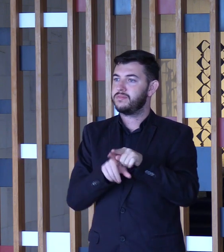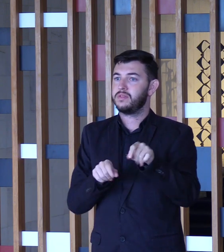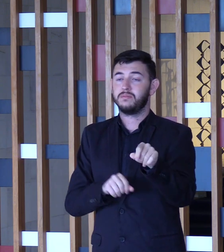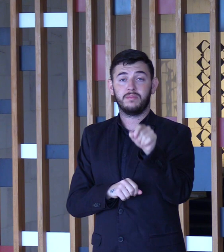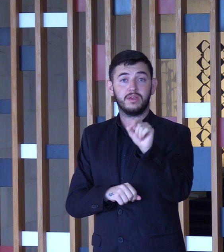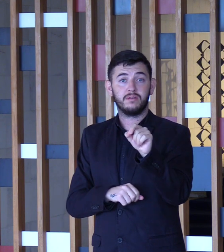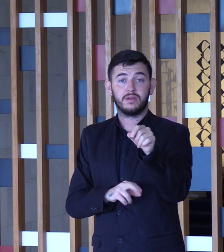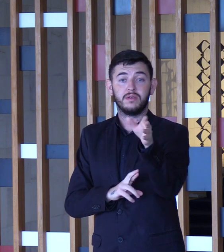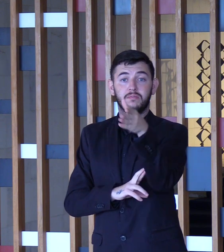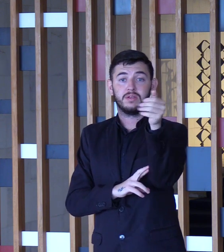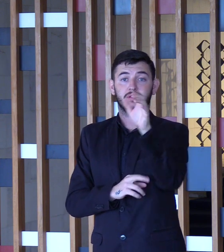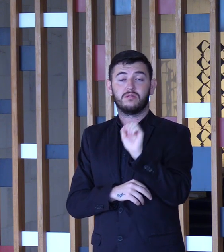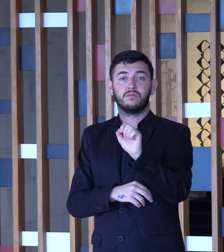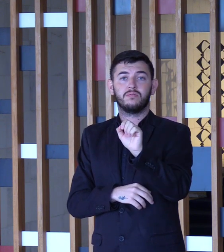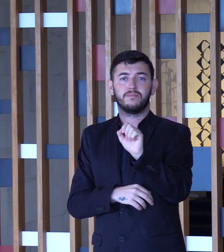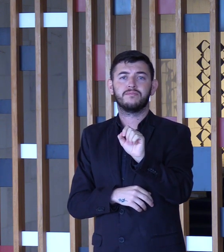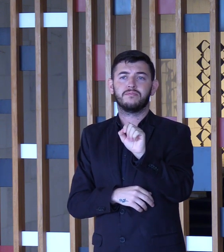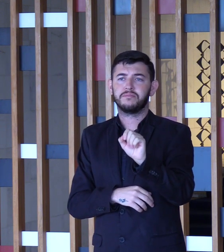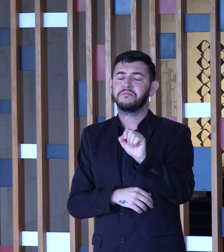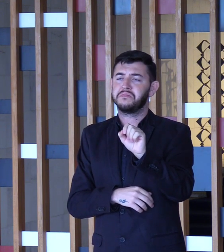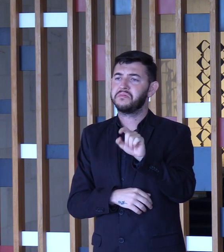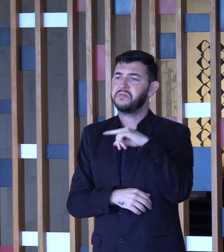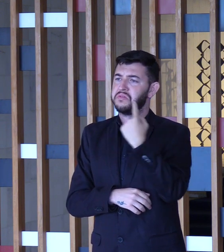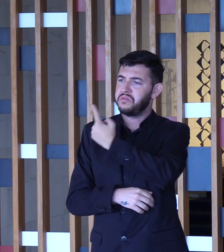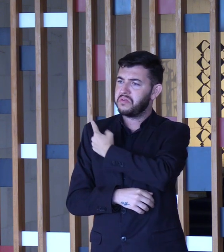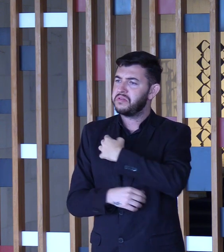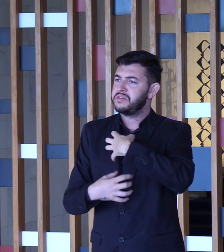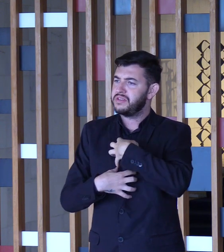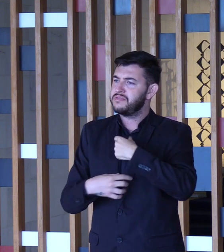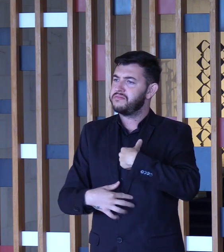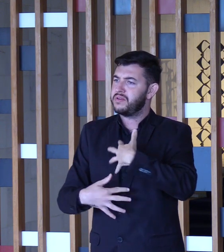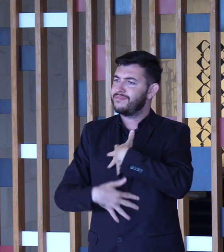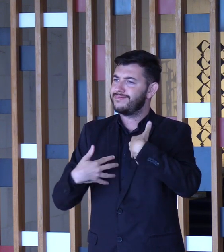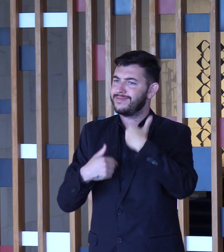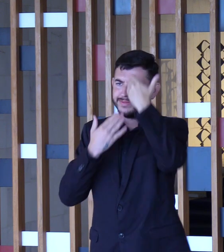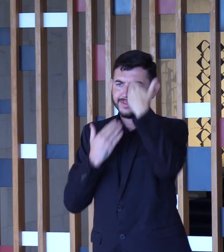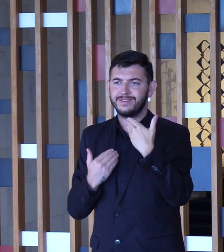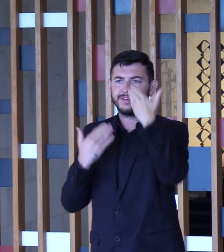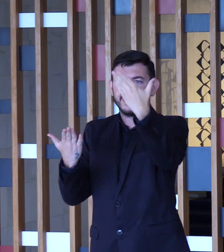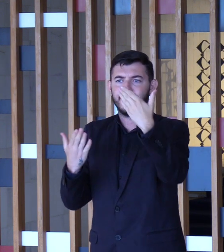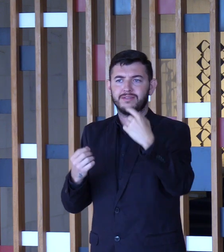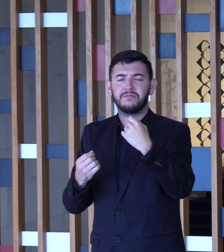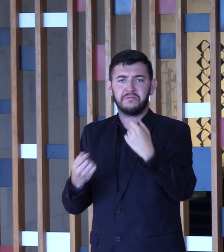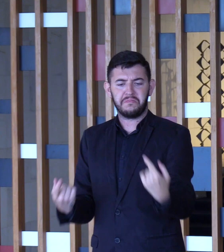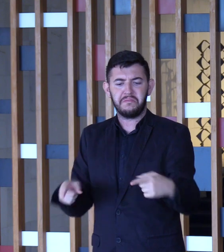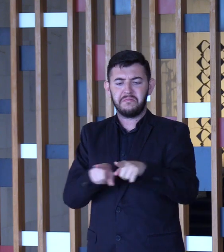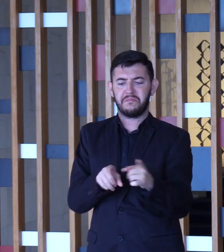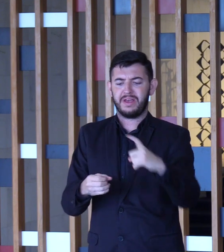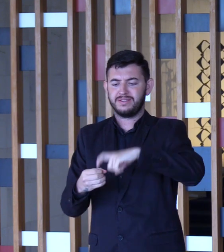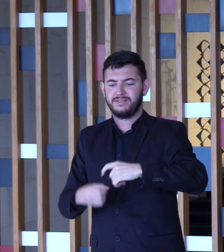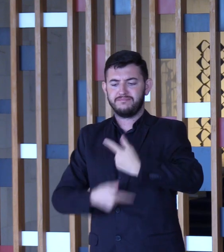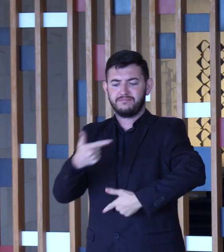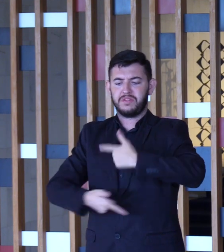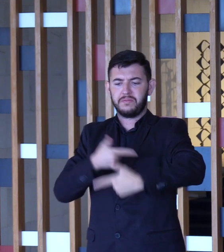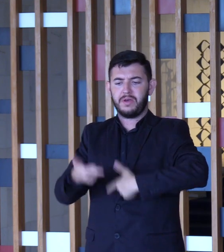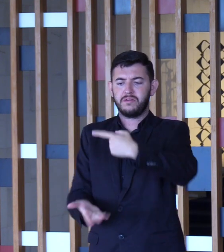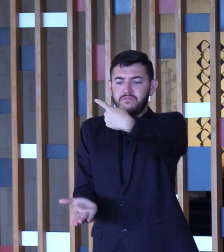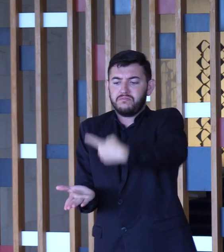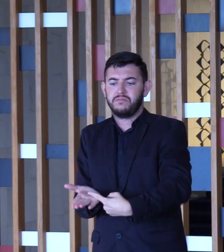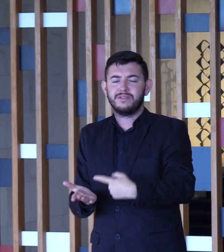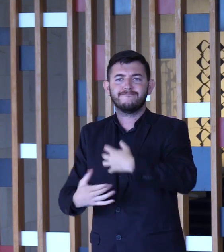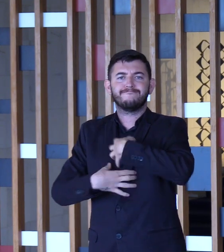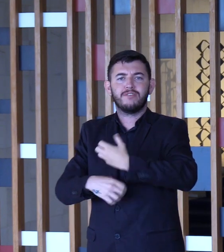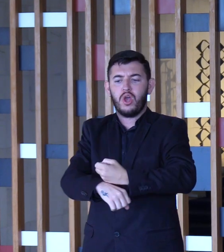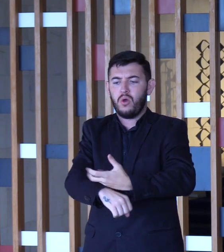ERI Rio, de quem somos muito gratos pela construção dessa parceria. É sempre muito emocionante